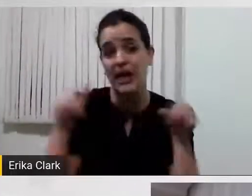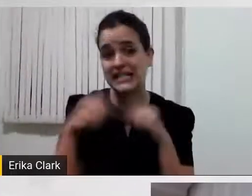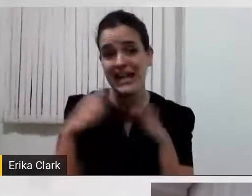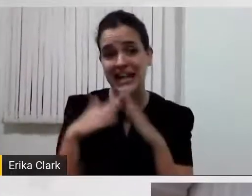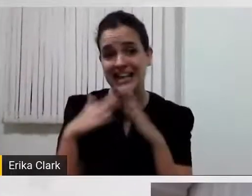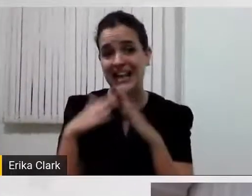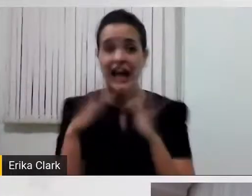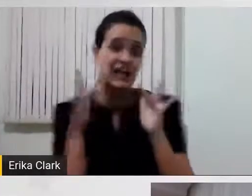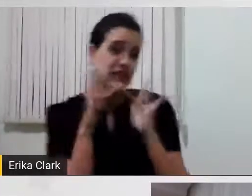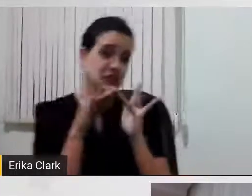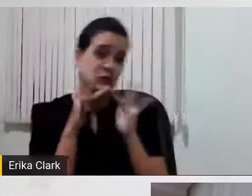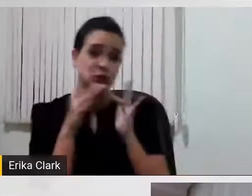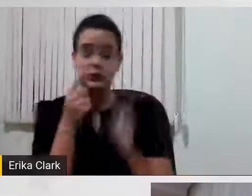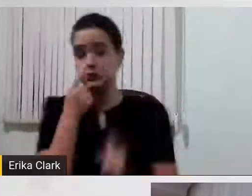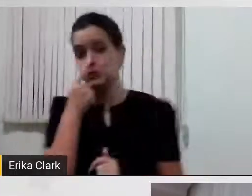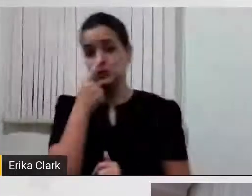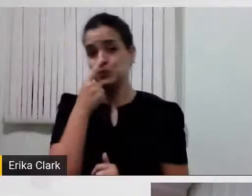chimarrão, faltou chimarrão.